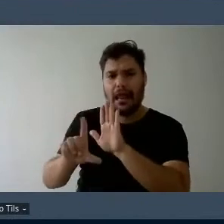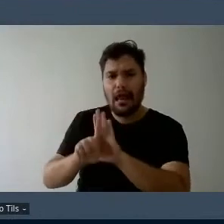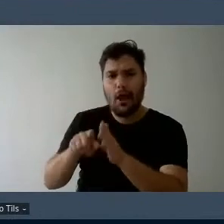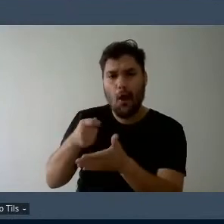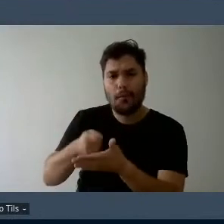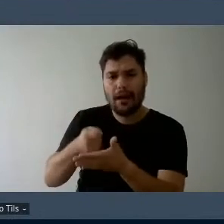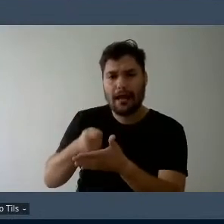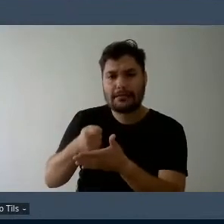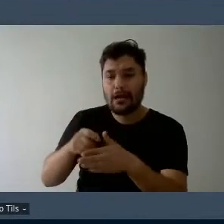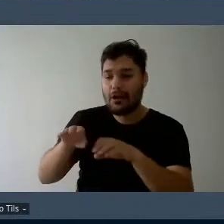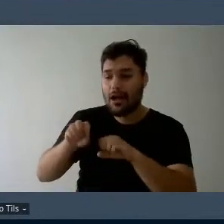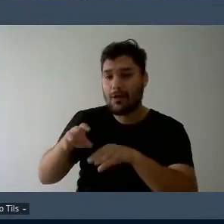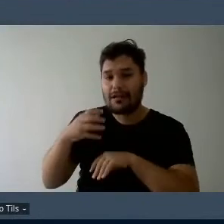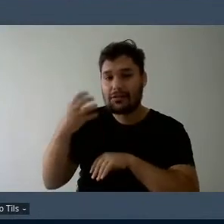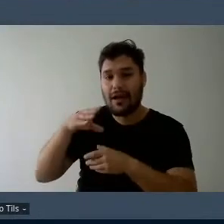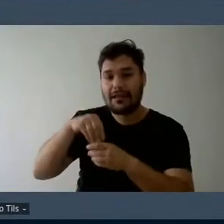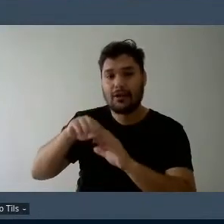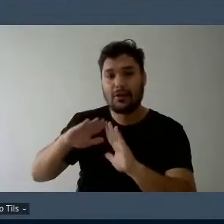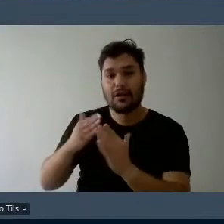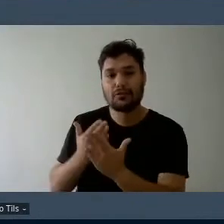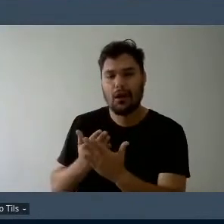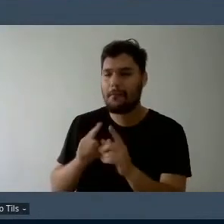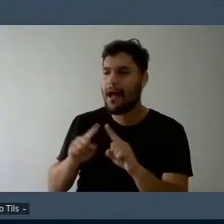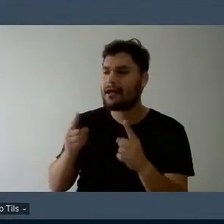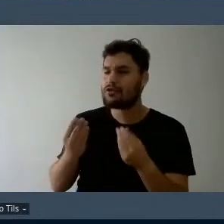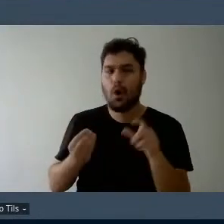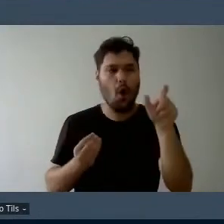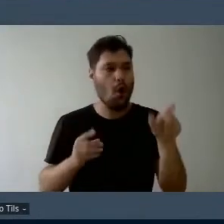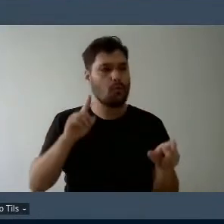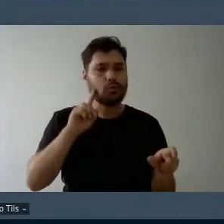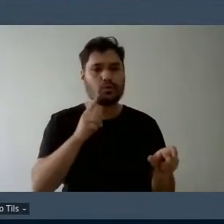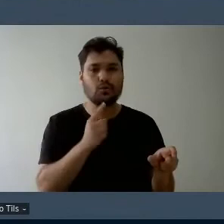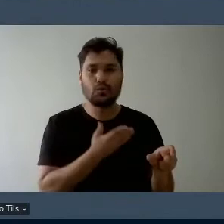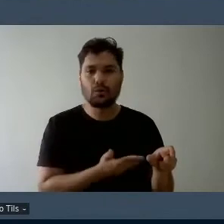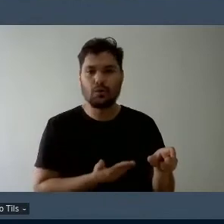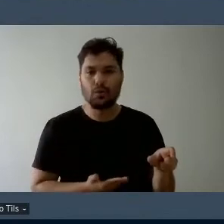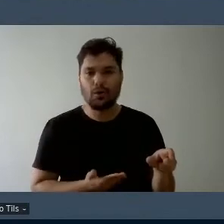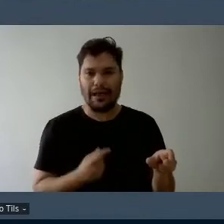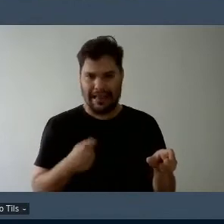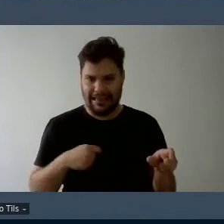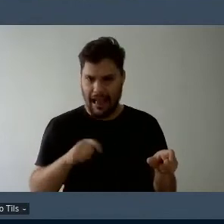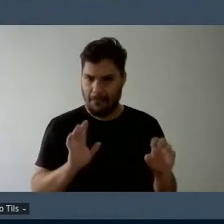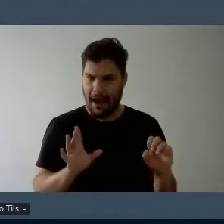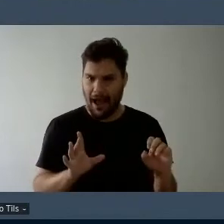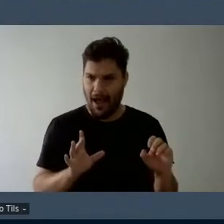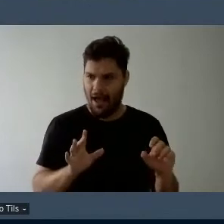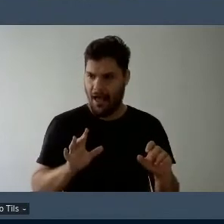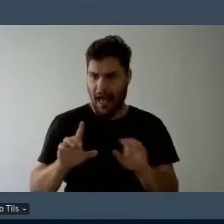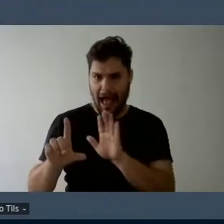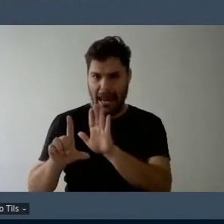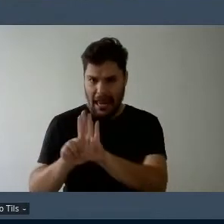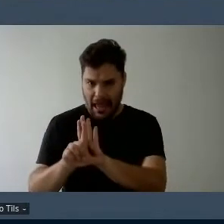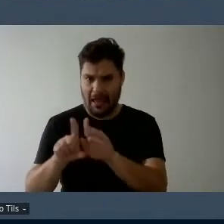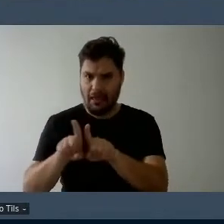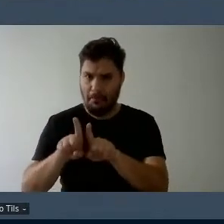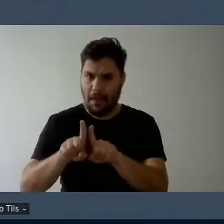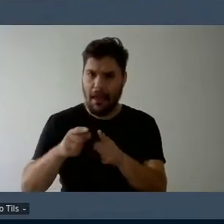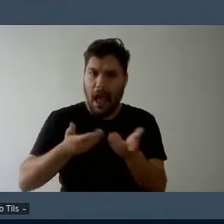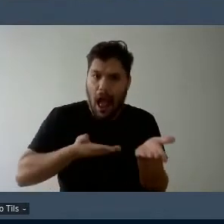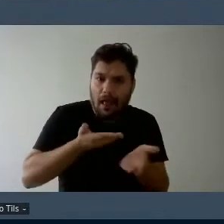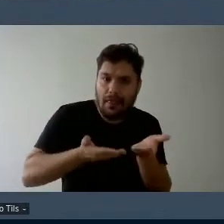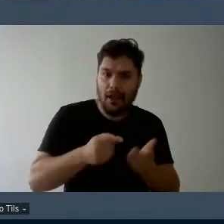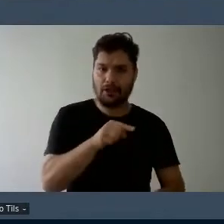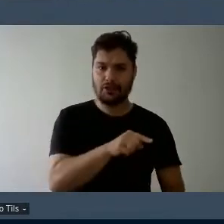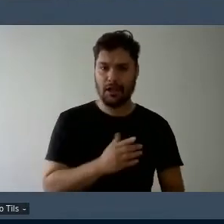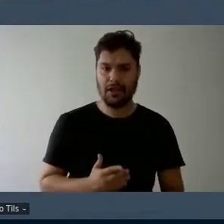nas escolas mas como que a gente faz com as pessoas surdas será que é possível garantir essa lei para elas e desde o